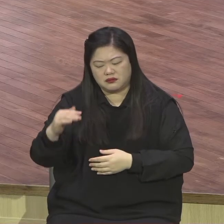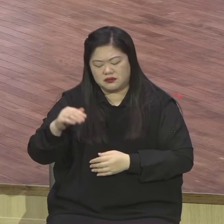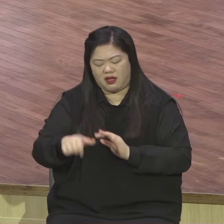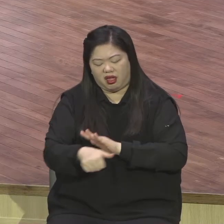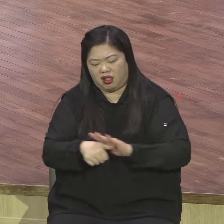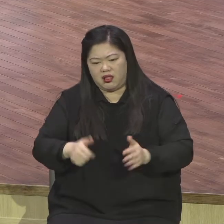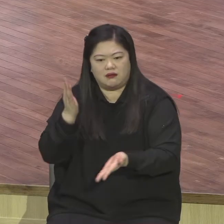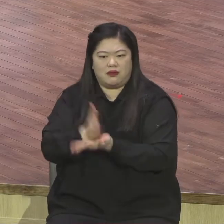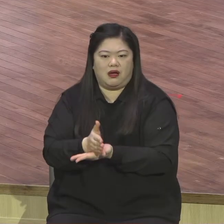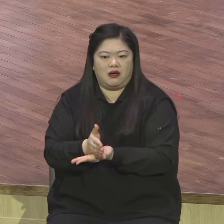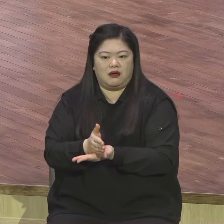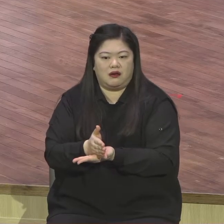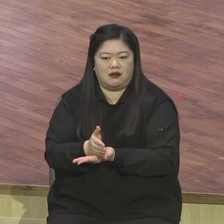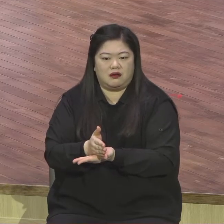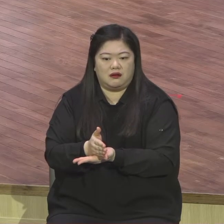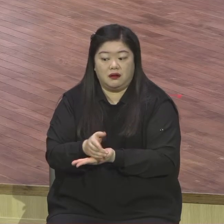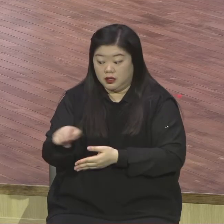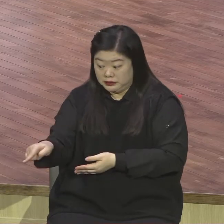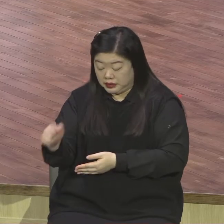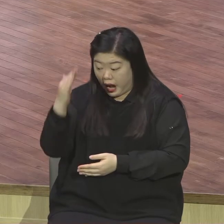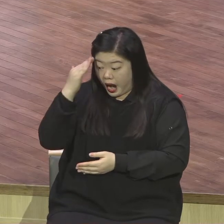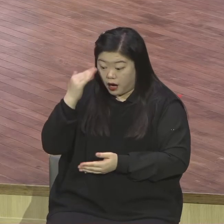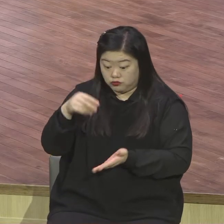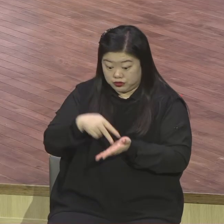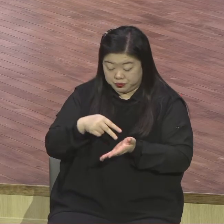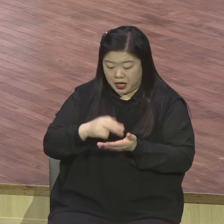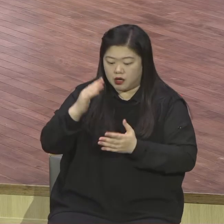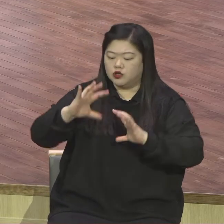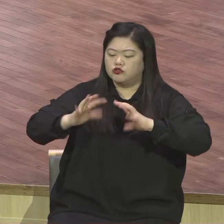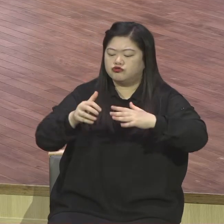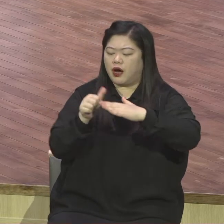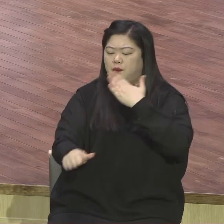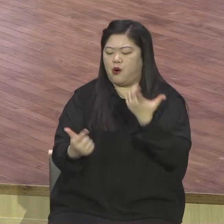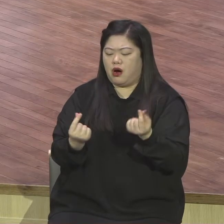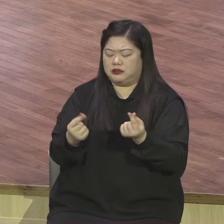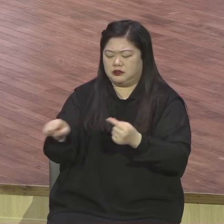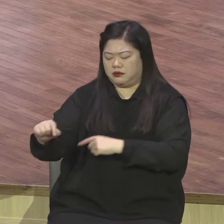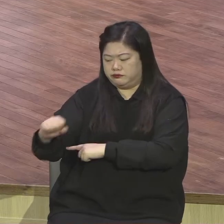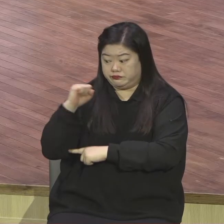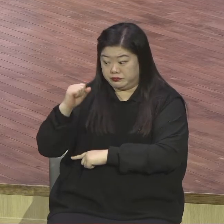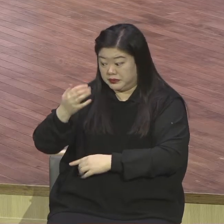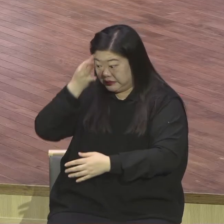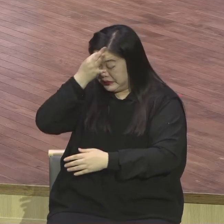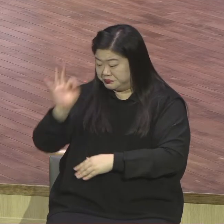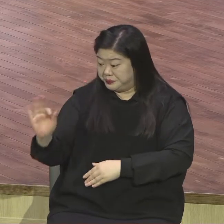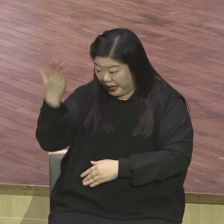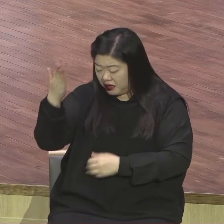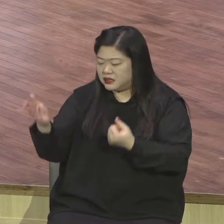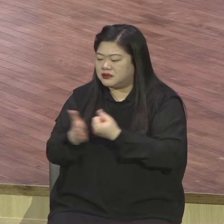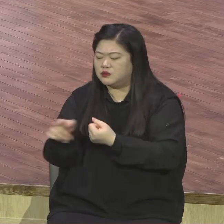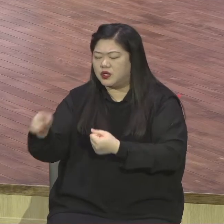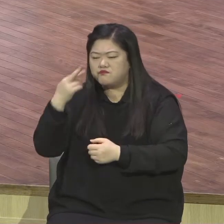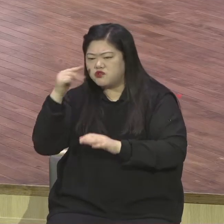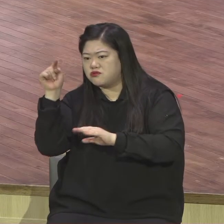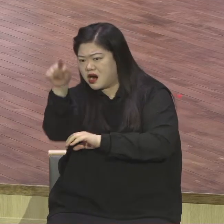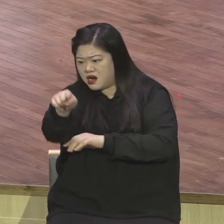너는 한국에 인정하는 국가대표야. 그러니까 시립에 가서 늘 마침 잡고 기도하고